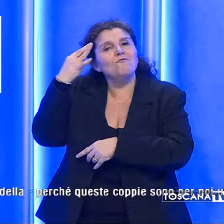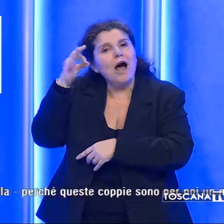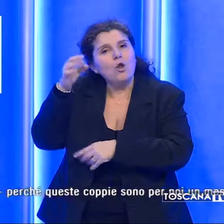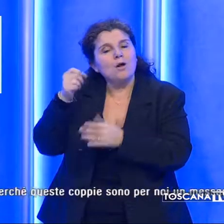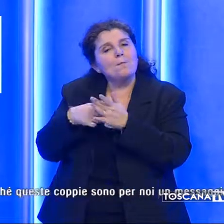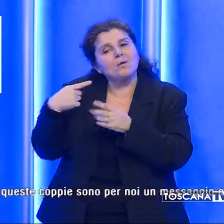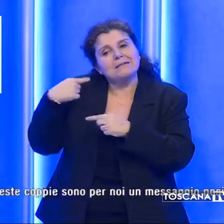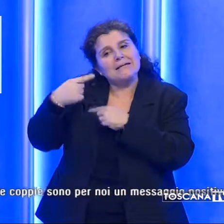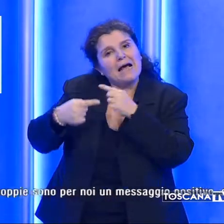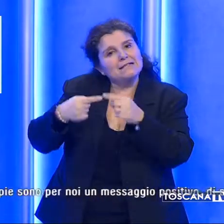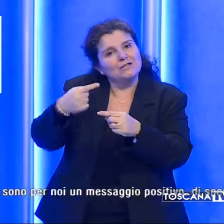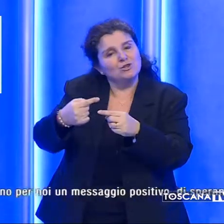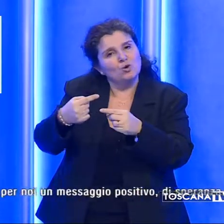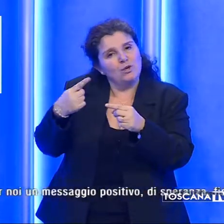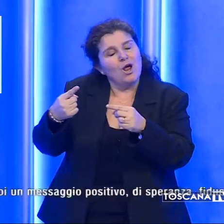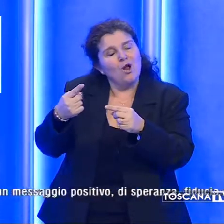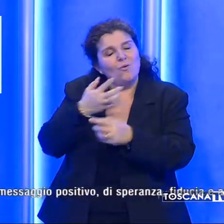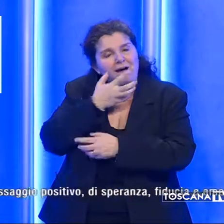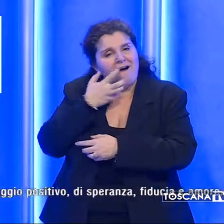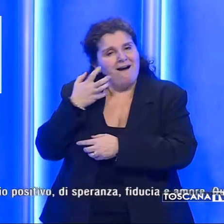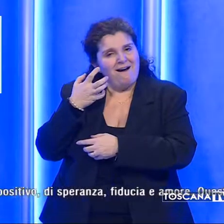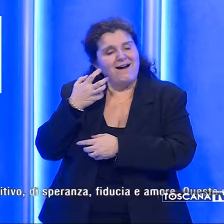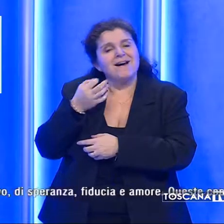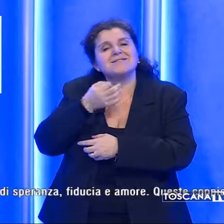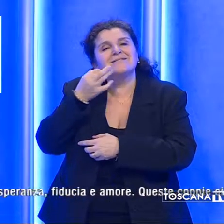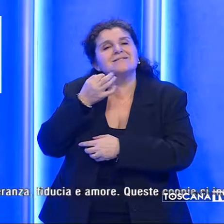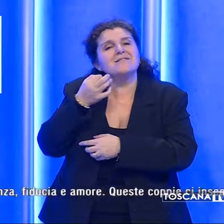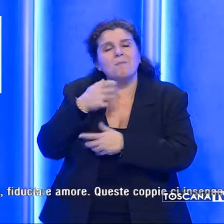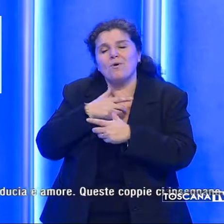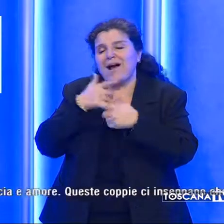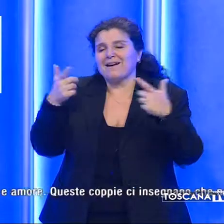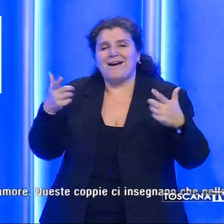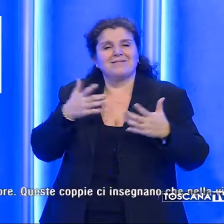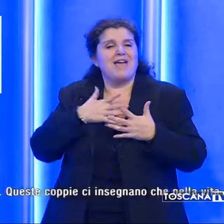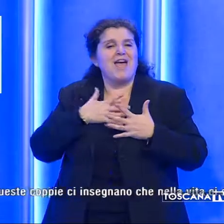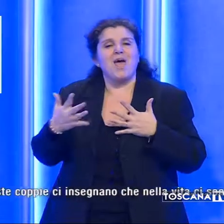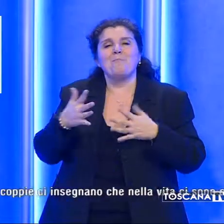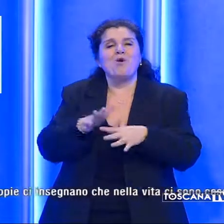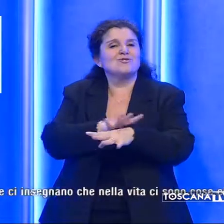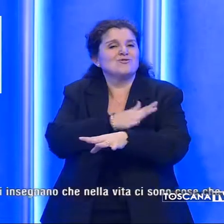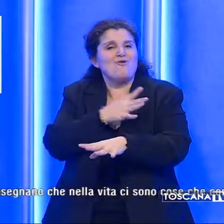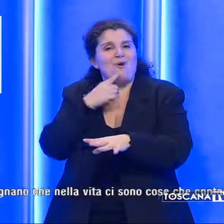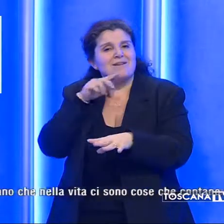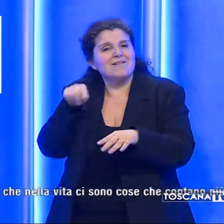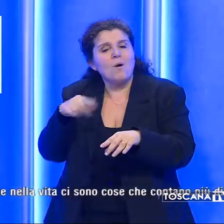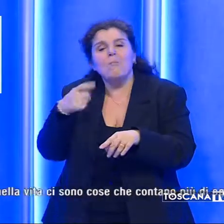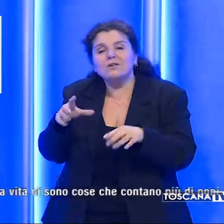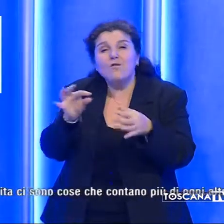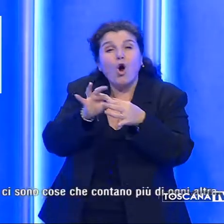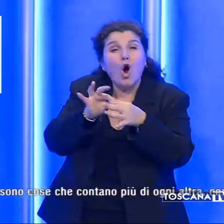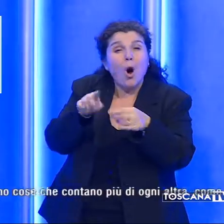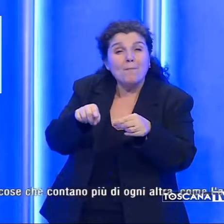a cui tiene molto. «È sempre una grande emozione», ha detto Nardella, «perché queste coppie